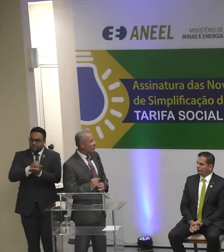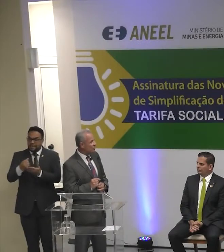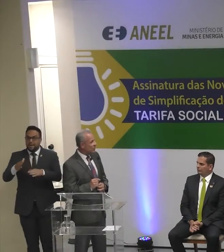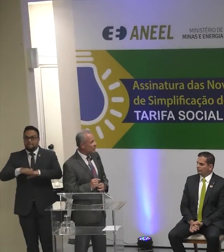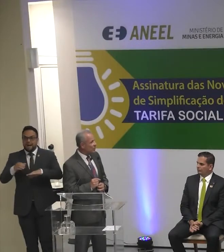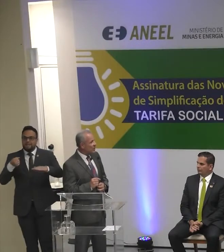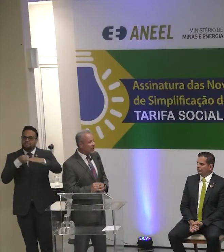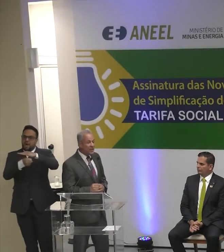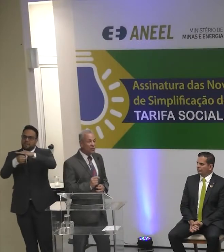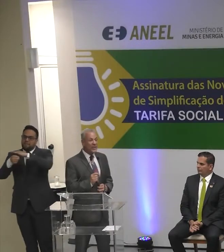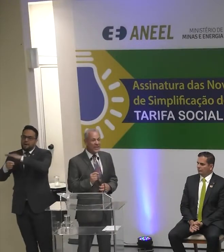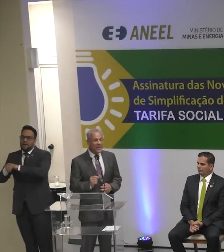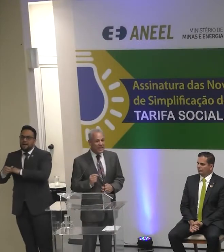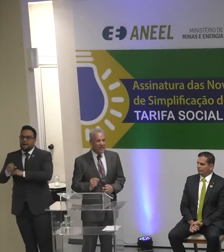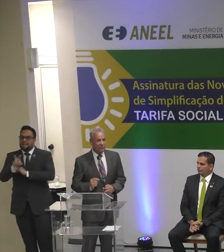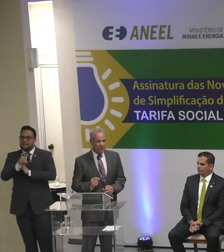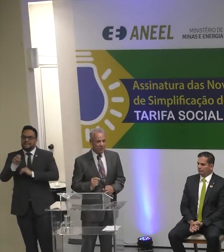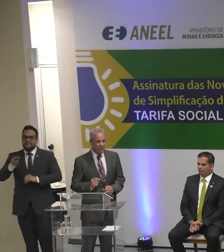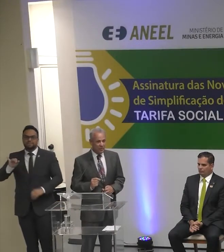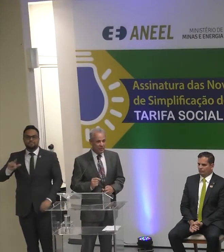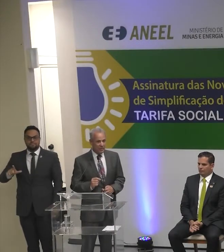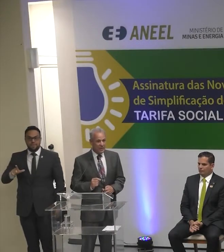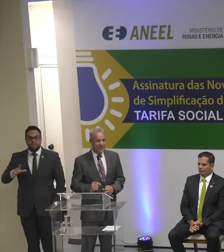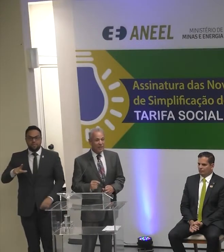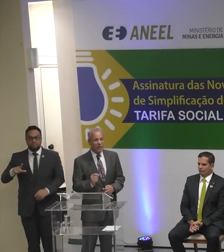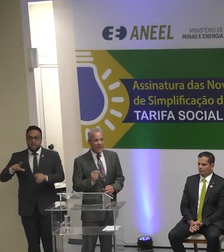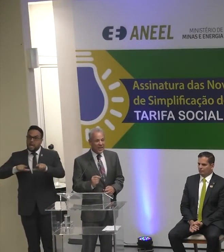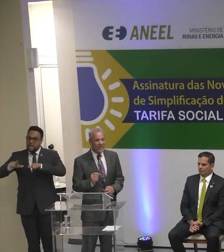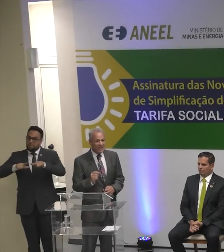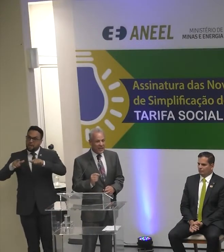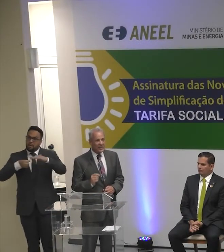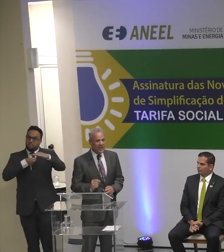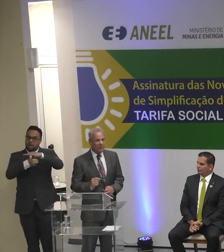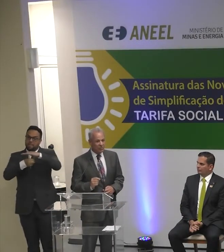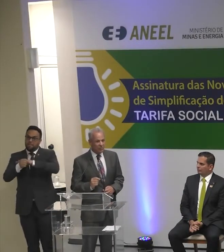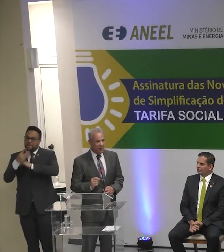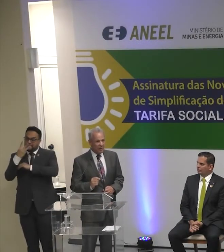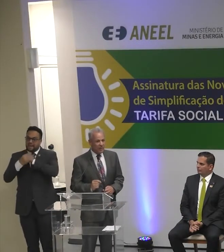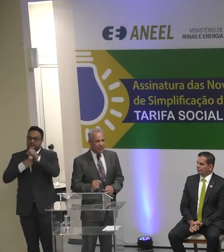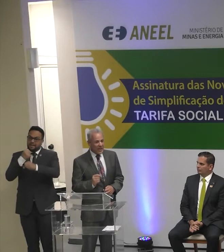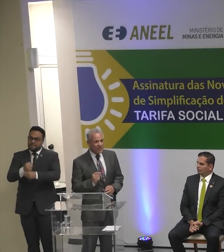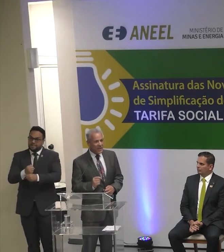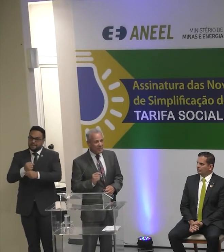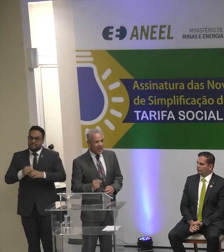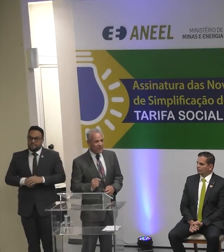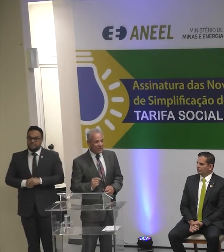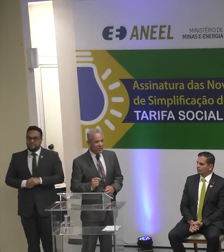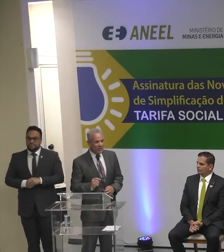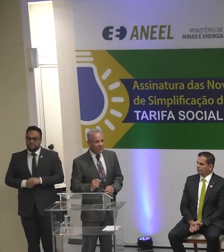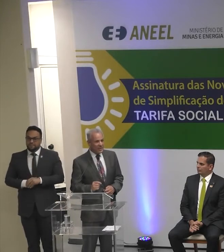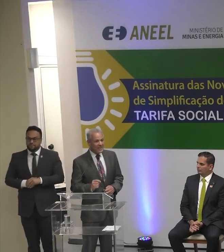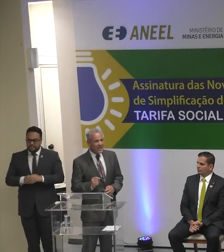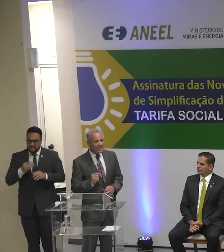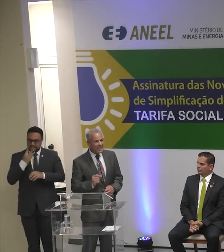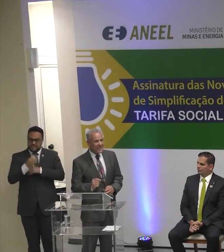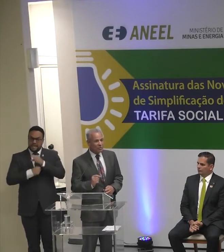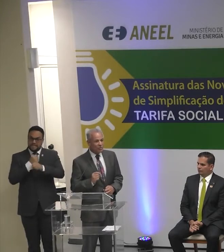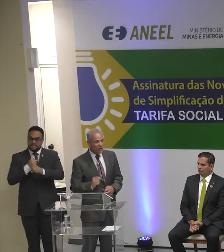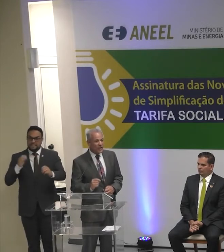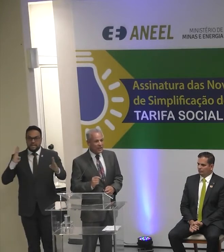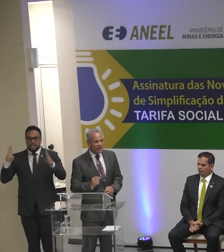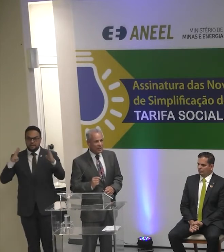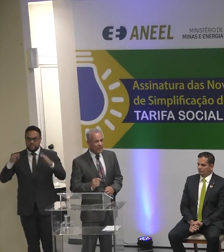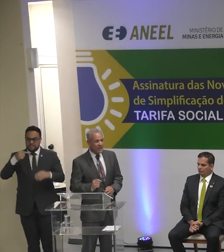gerados. Isso em três anos. Sendo que, desses três anos, praticamente 700